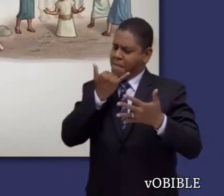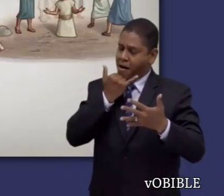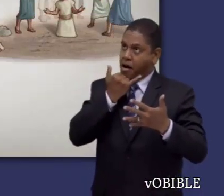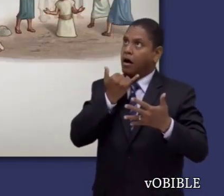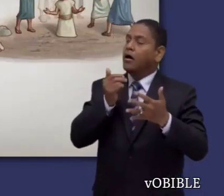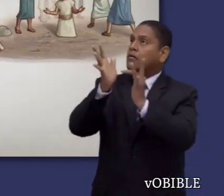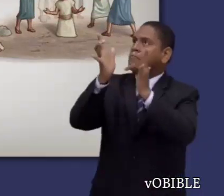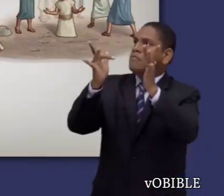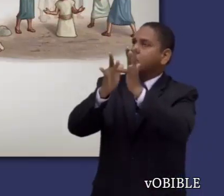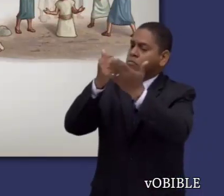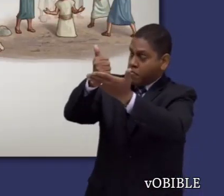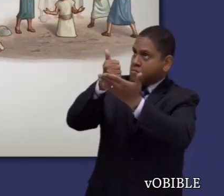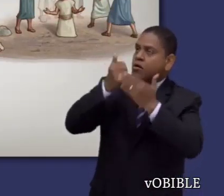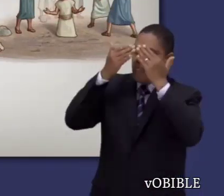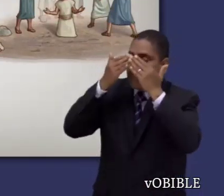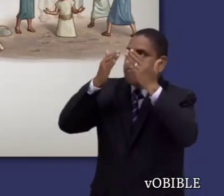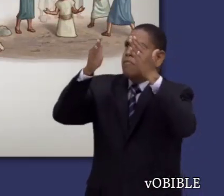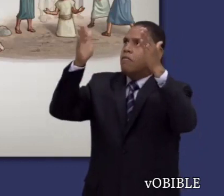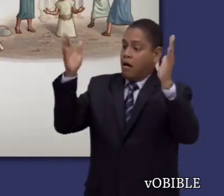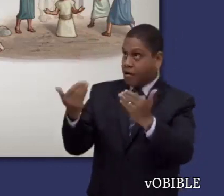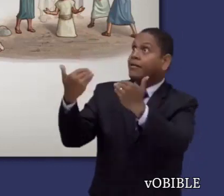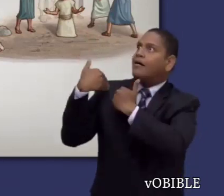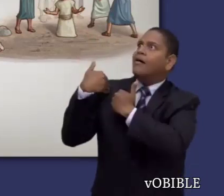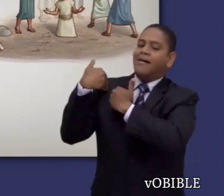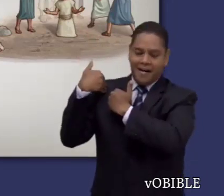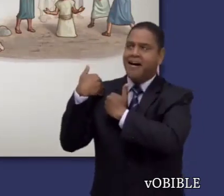Jesús le asignó un ministerio porque lo consideraba fiel.